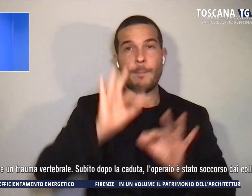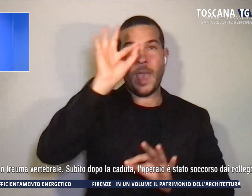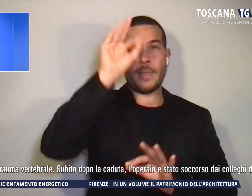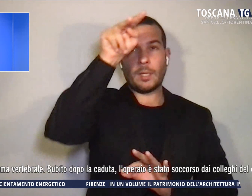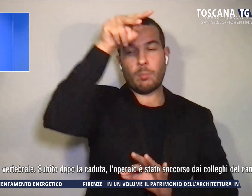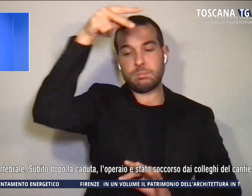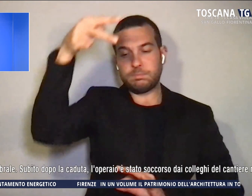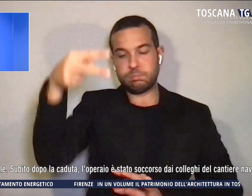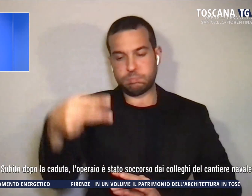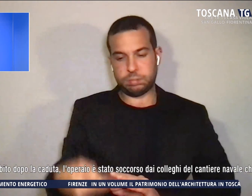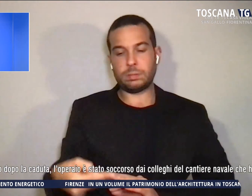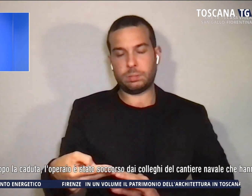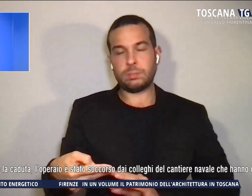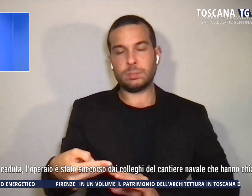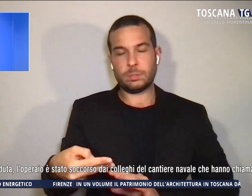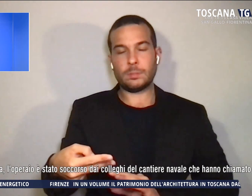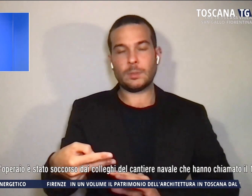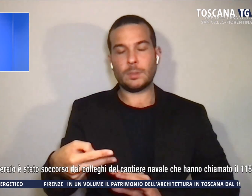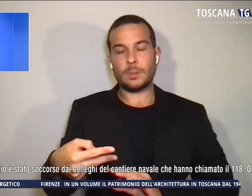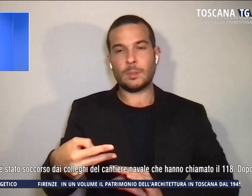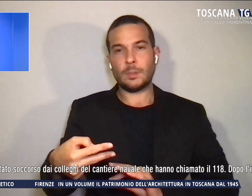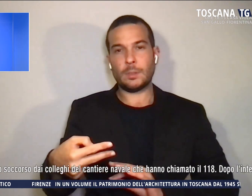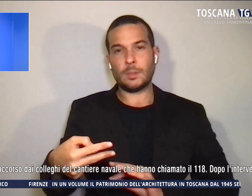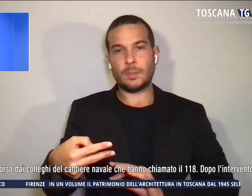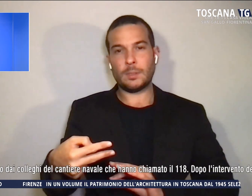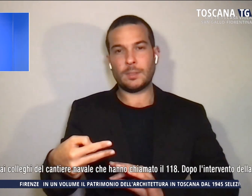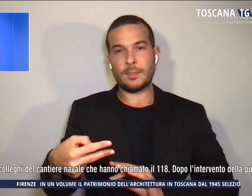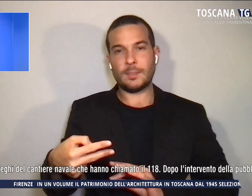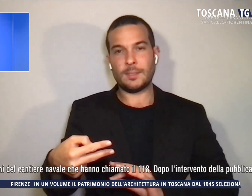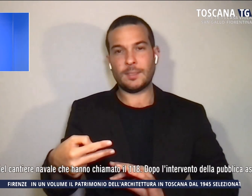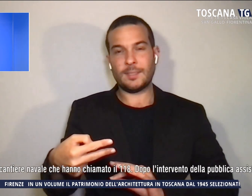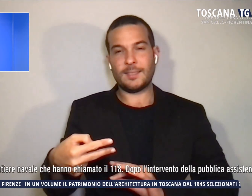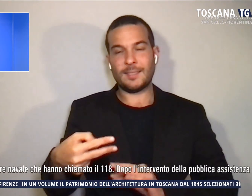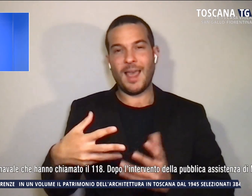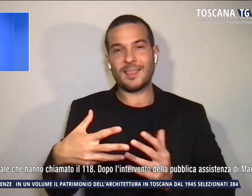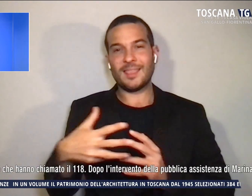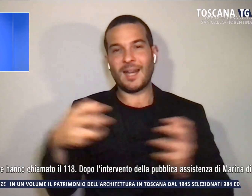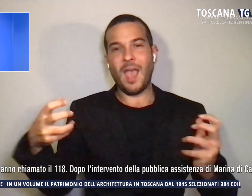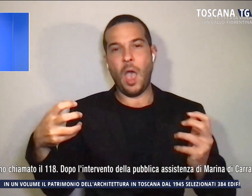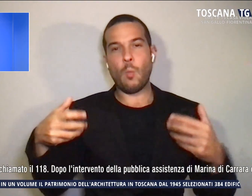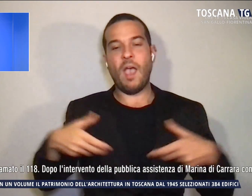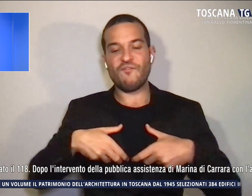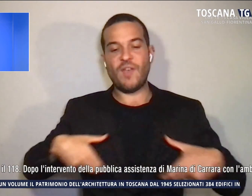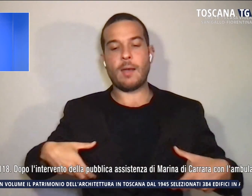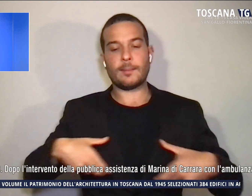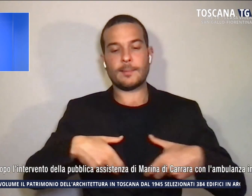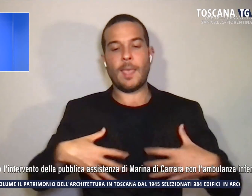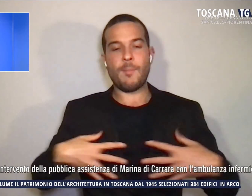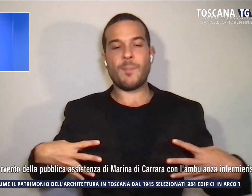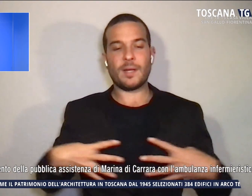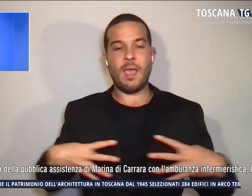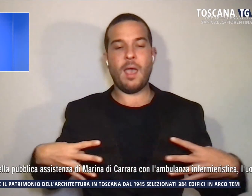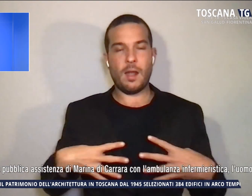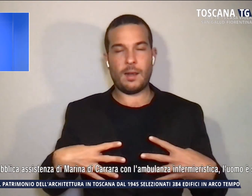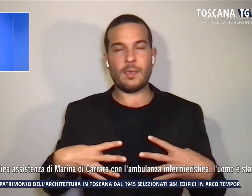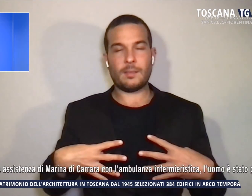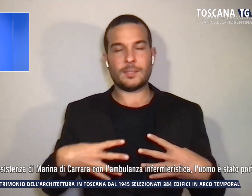a causa dell'impatto in particolare, un trauma vertebrale. Subito dopo la caduta, l'operaio